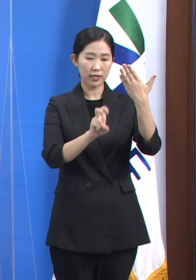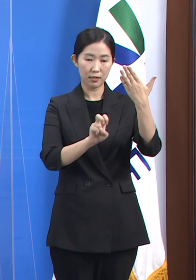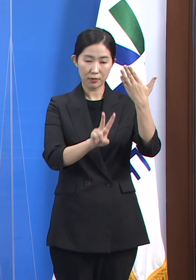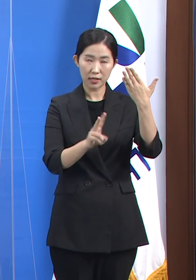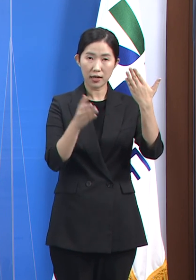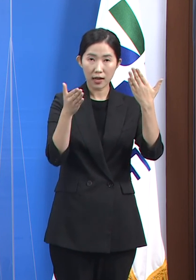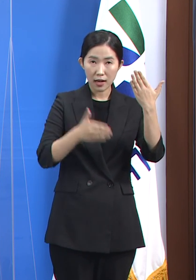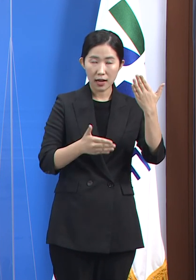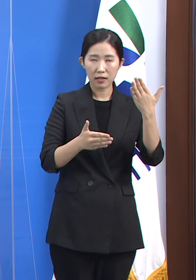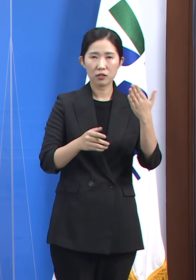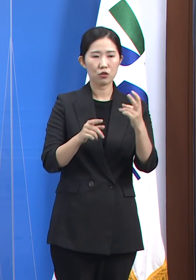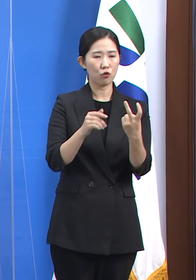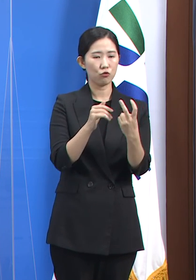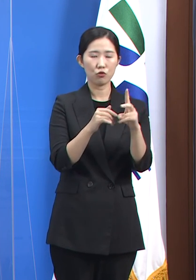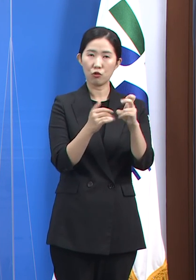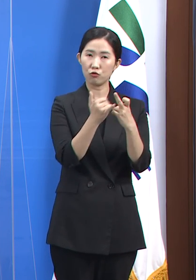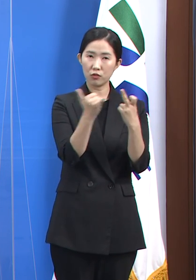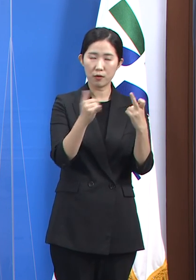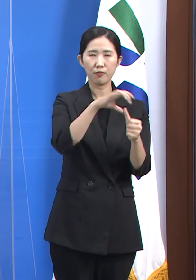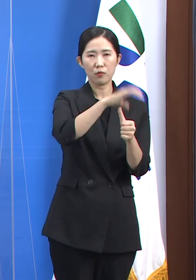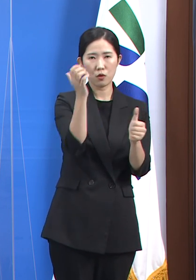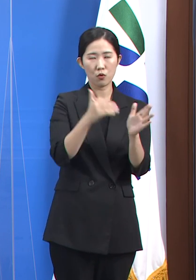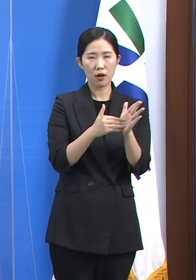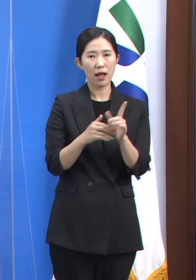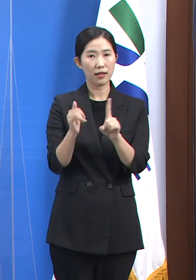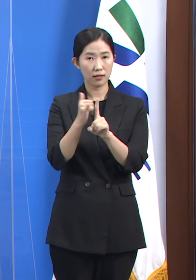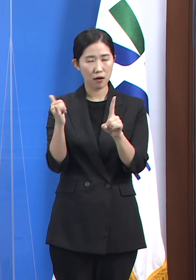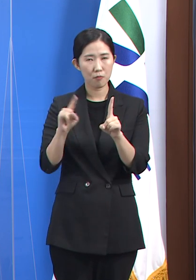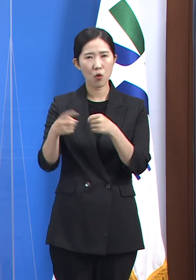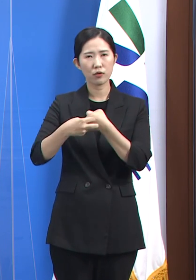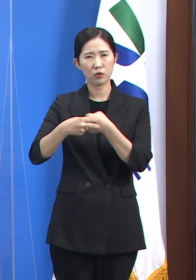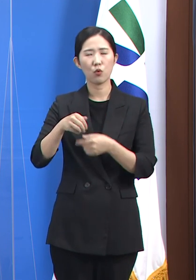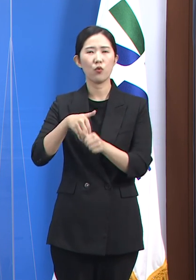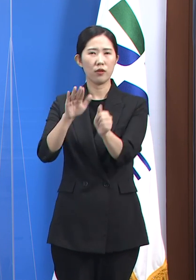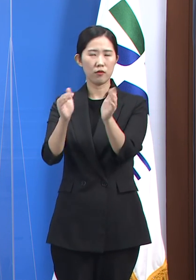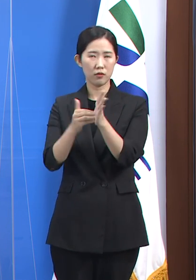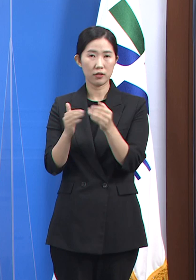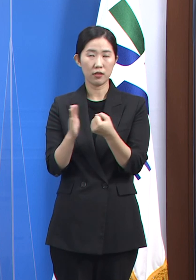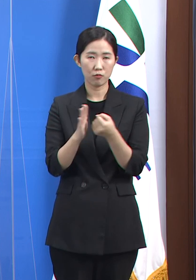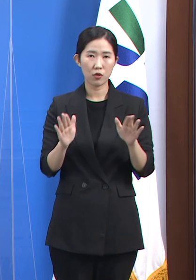퇴소, 1명은 의료기관으로 이송 조치하여 누적 입소자는 총 20명입니다.